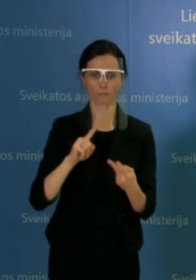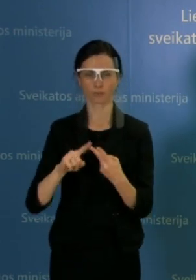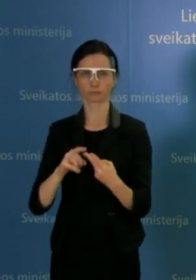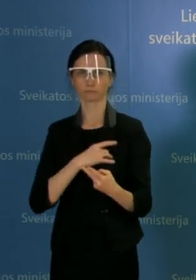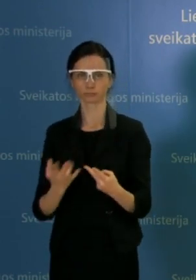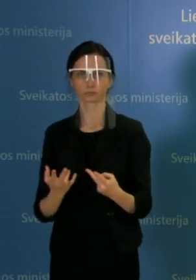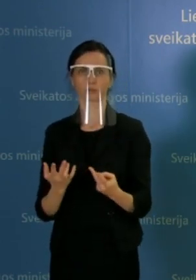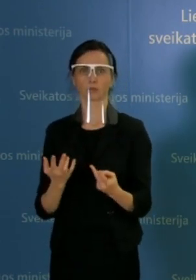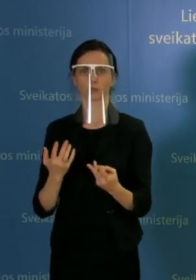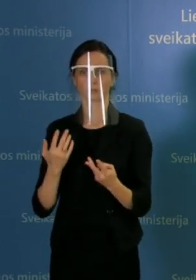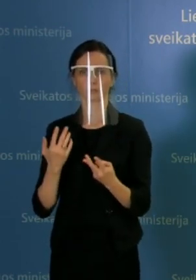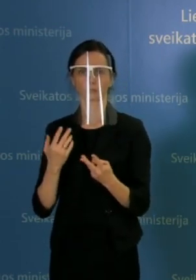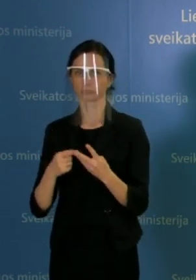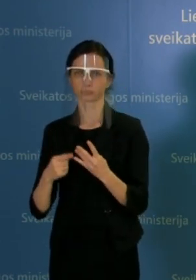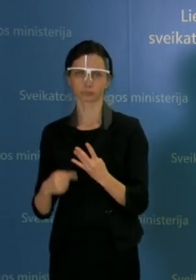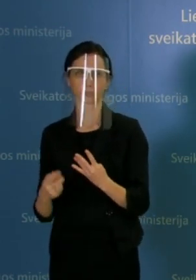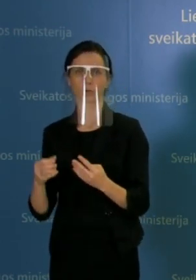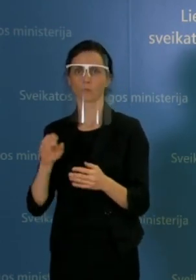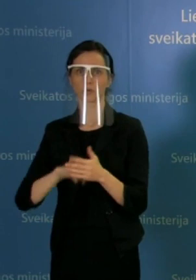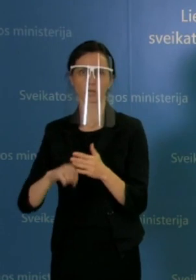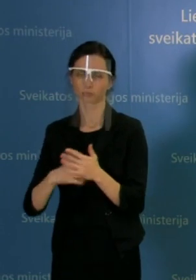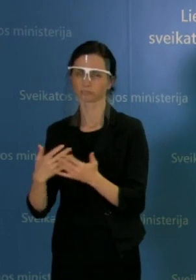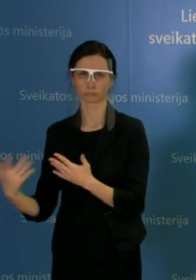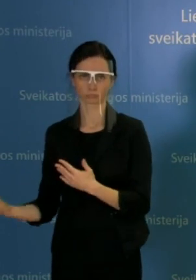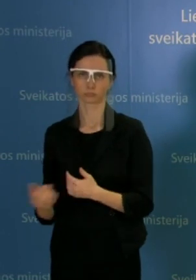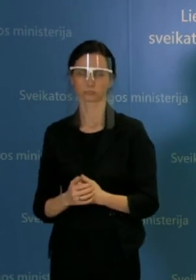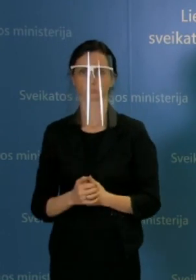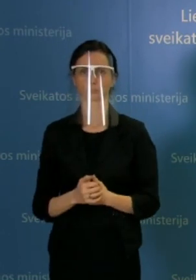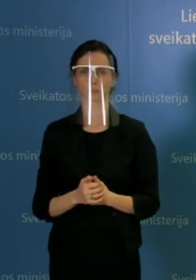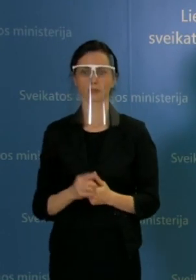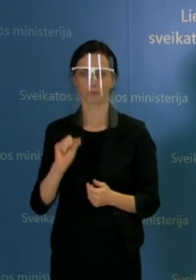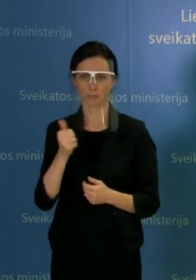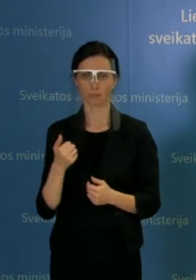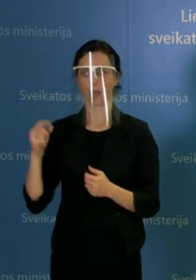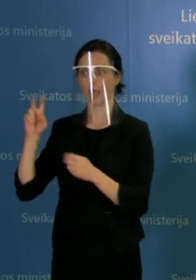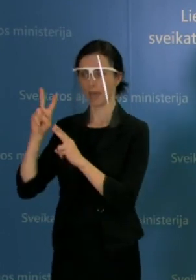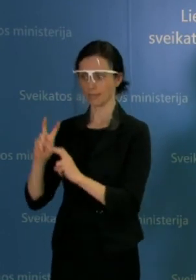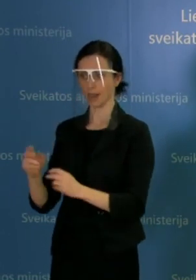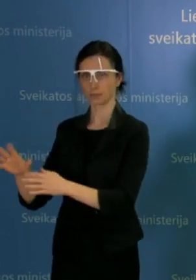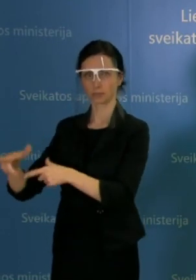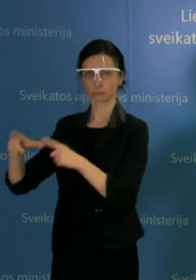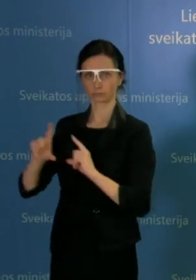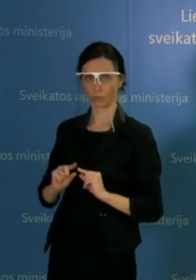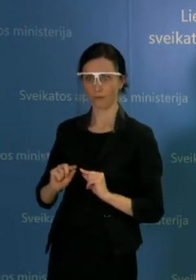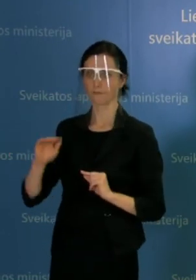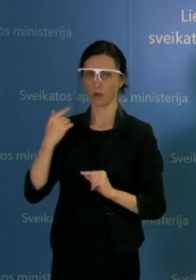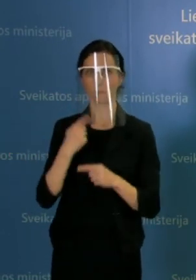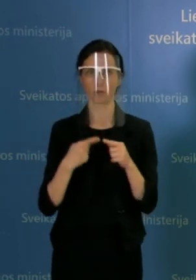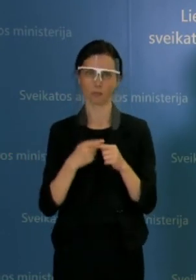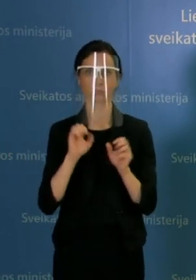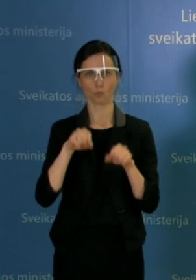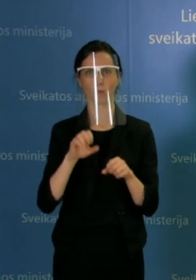kraujagislių ligų ir kitų priežasčių. Tai pirmiausia, sulauksim analizęs, o tada galėsim kalbėti apie priemonės.